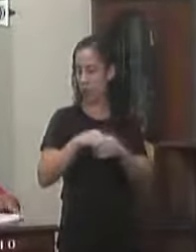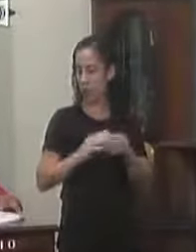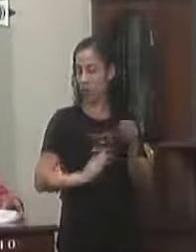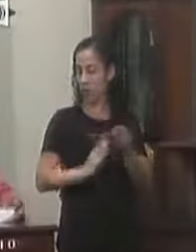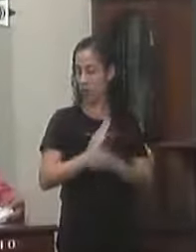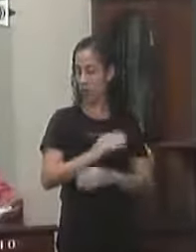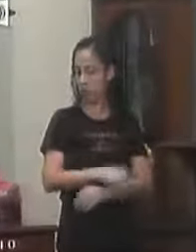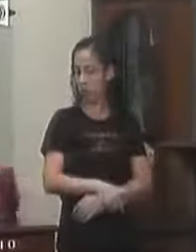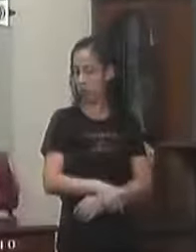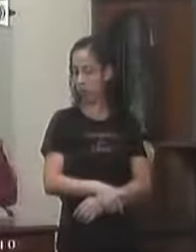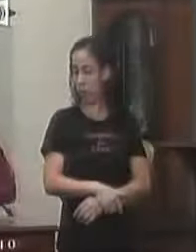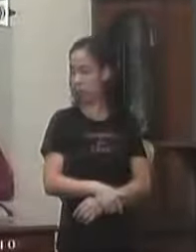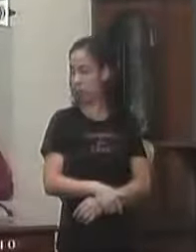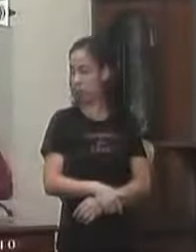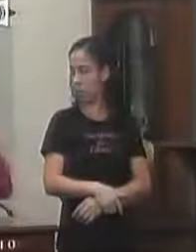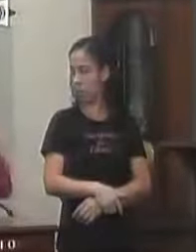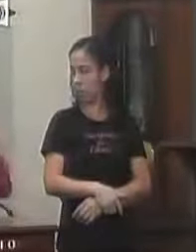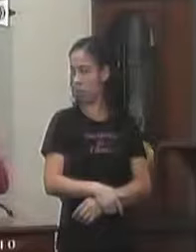Aprovado